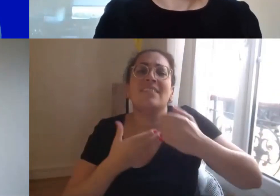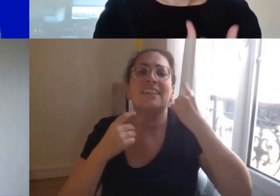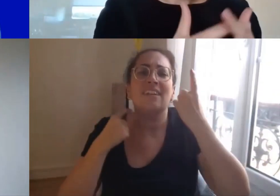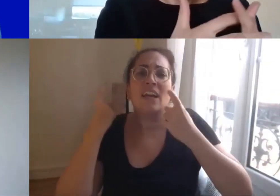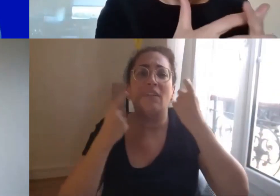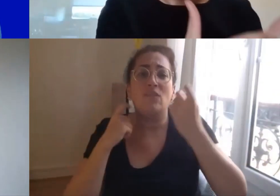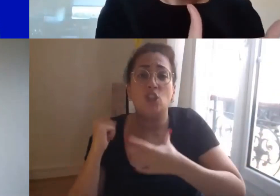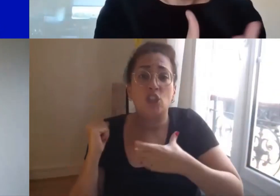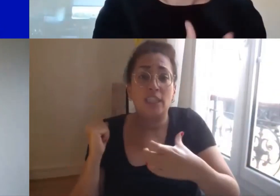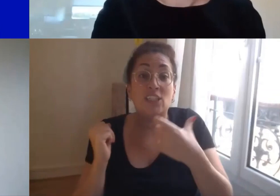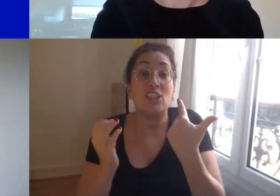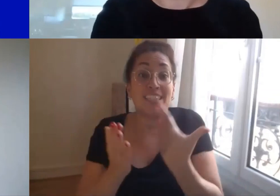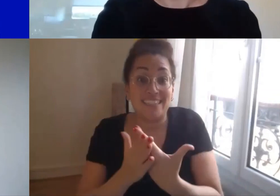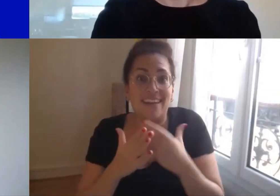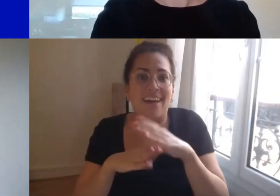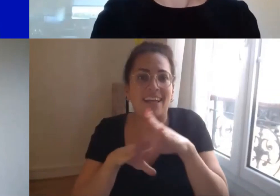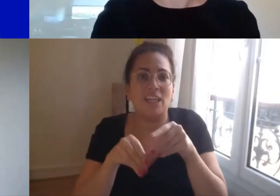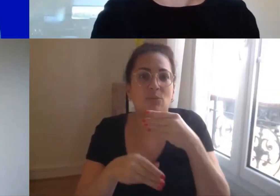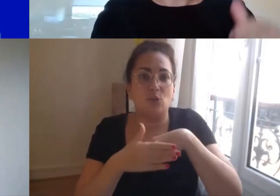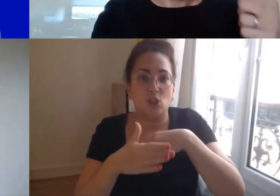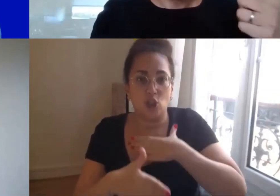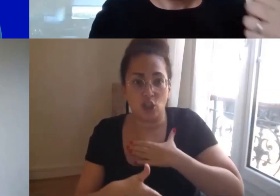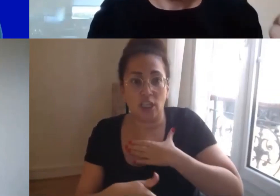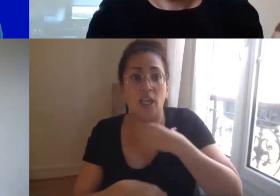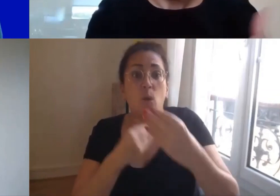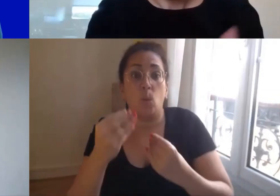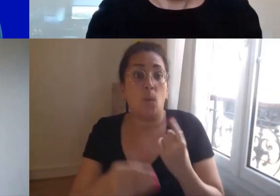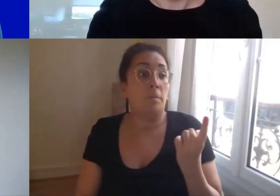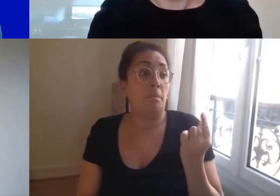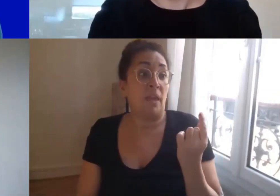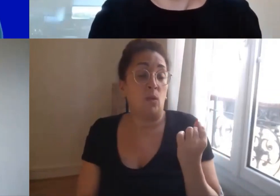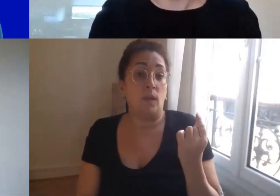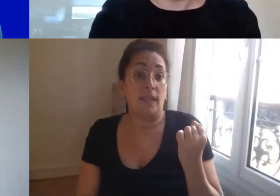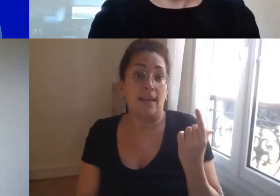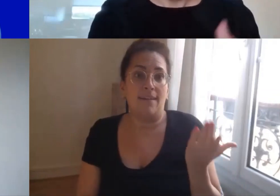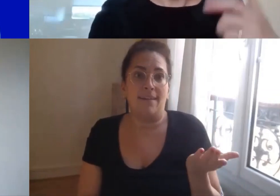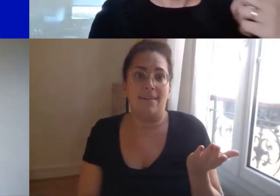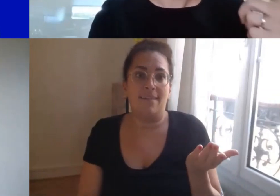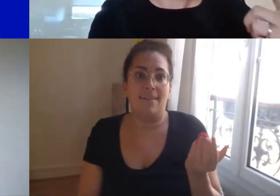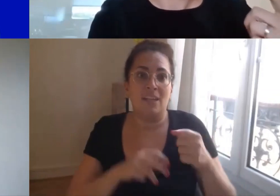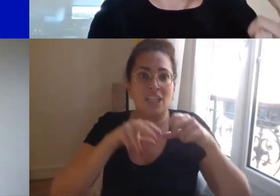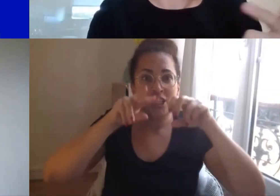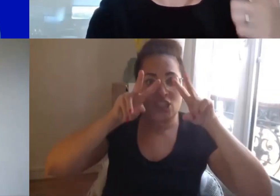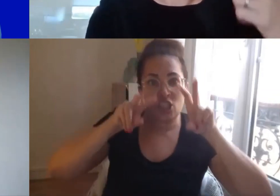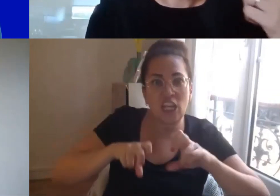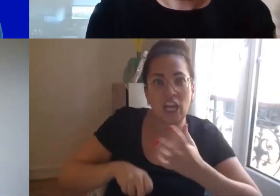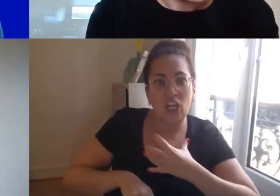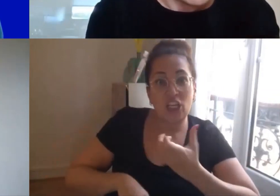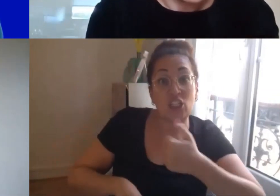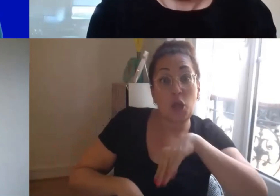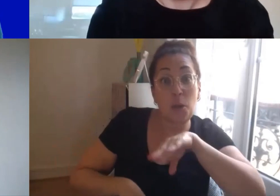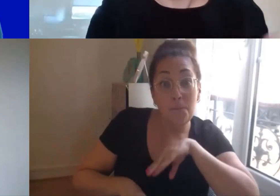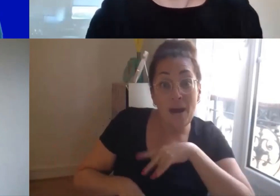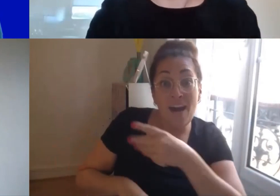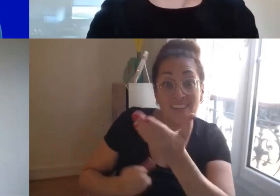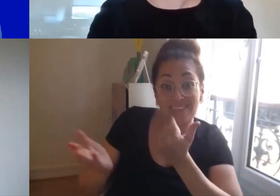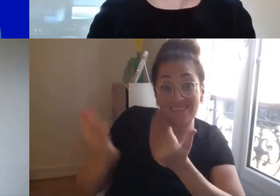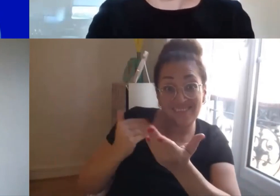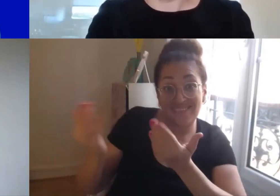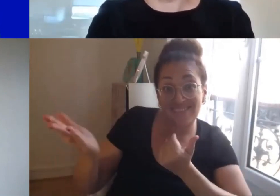équipes et avec votre partenariat pour pouvoir enrichir donc nos recherches pour pouvoir effectivement promouvoir